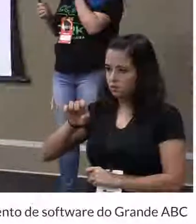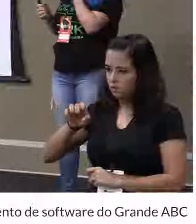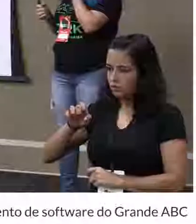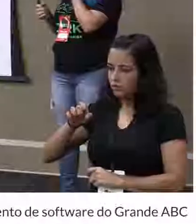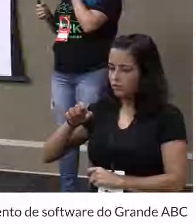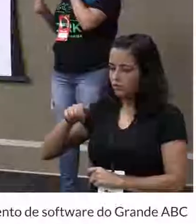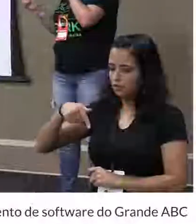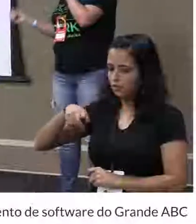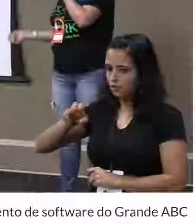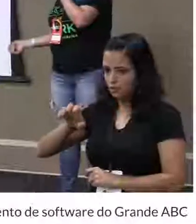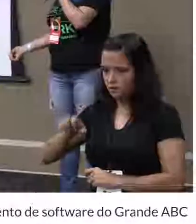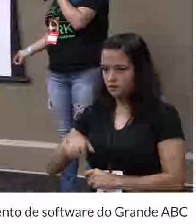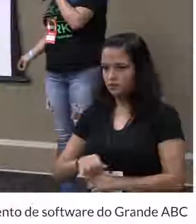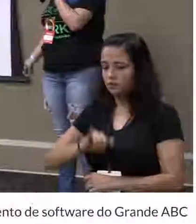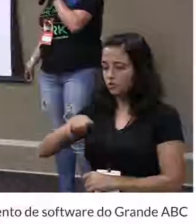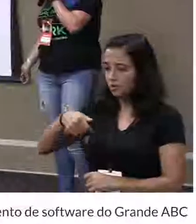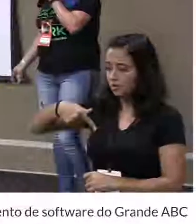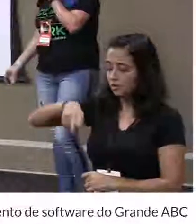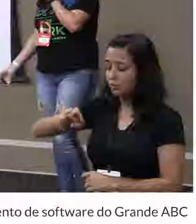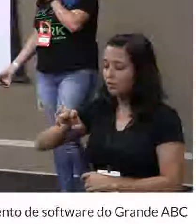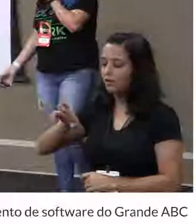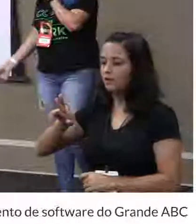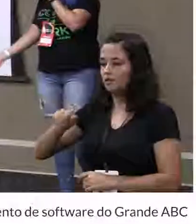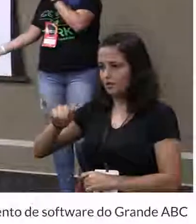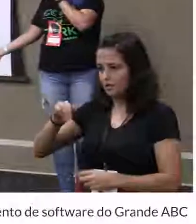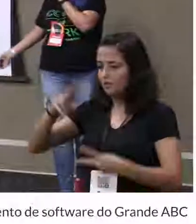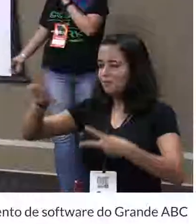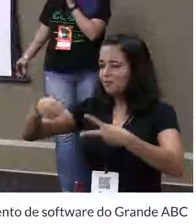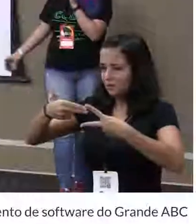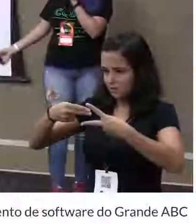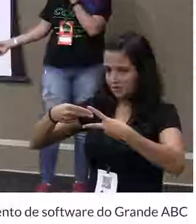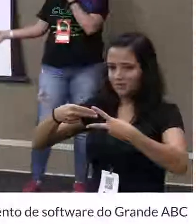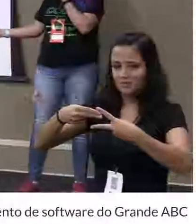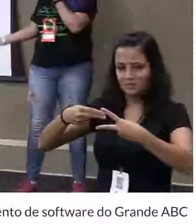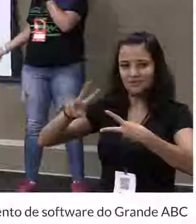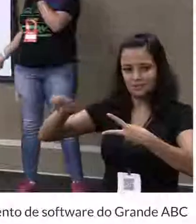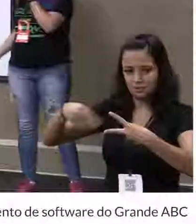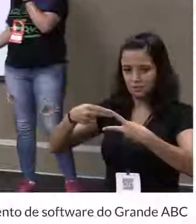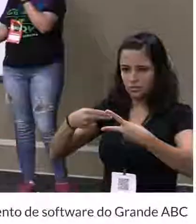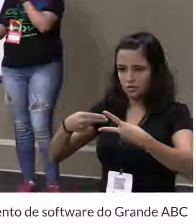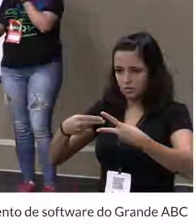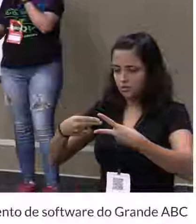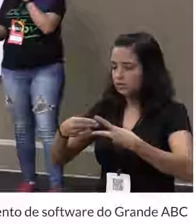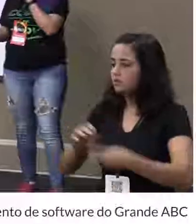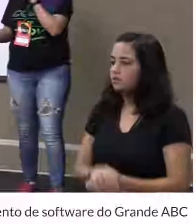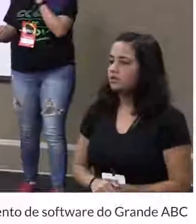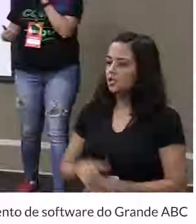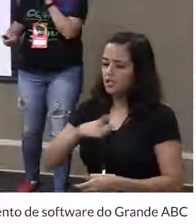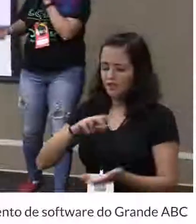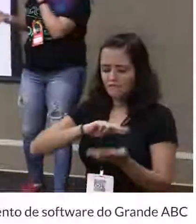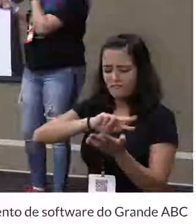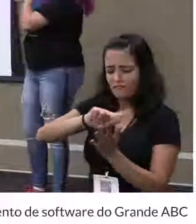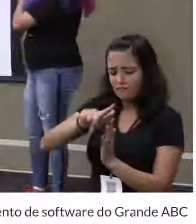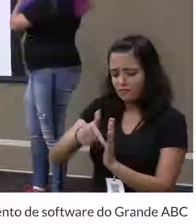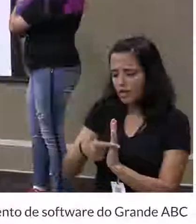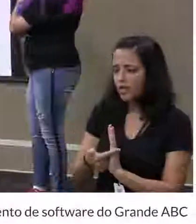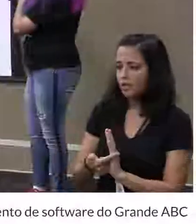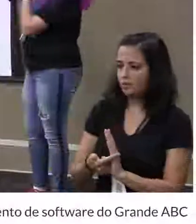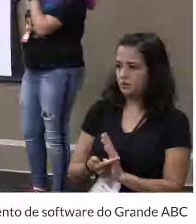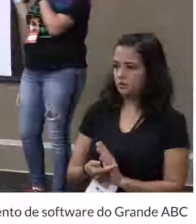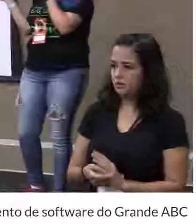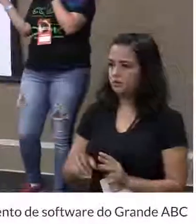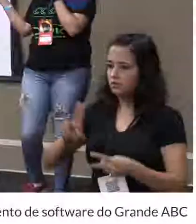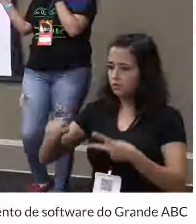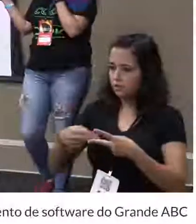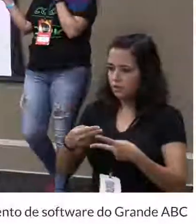que ajudou muito no desenvolvedor. A gente nunca pode falar mal do jQuery, porque ele trouxe muitas coisas para a gente. Um